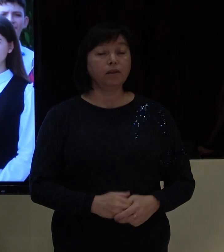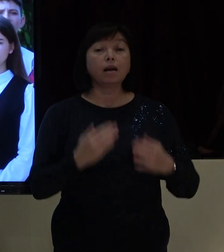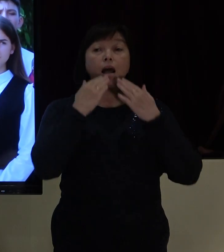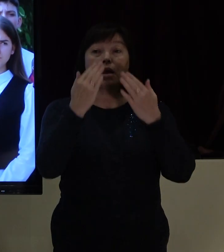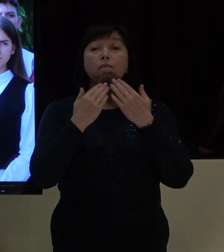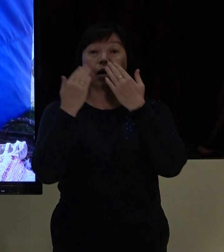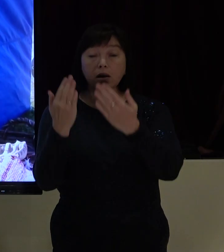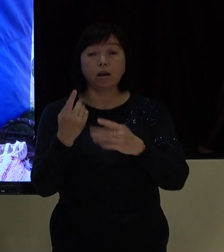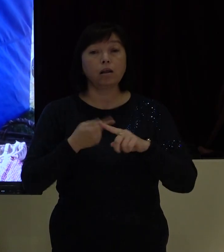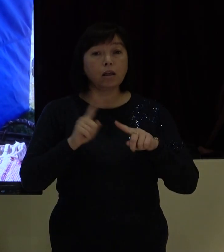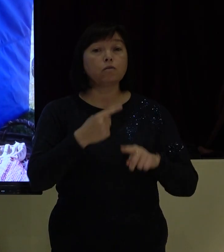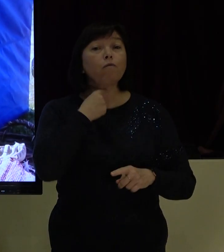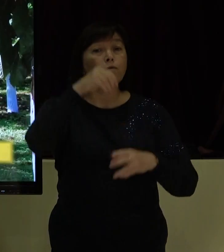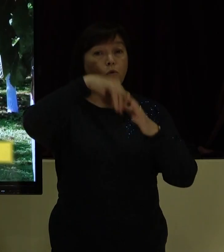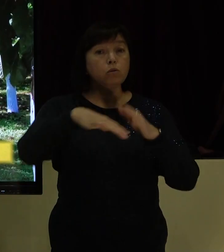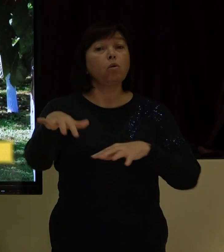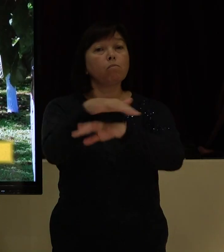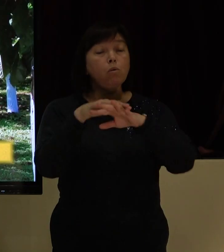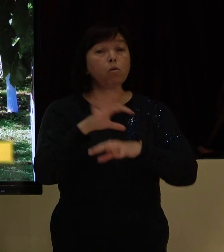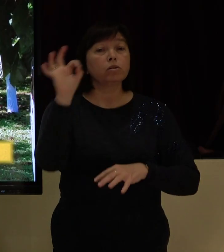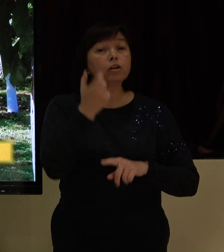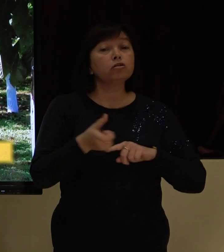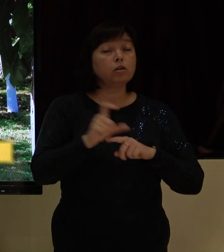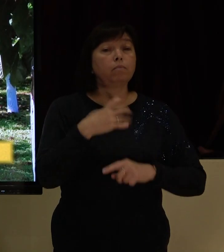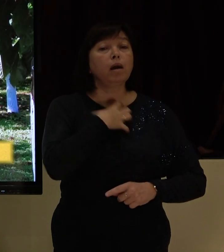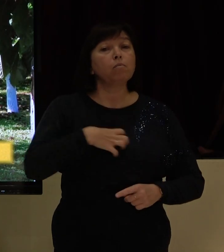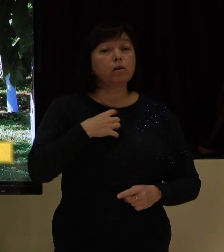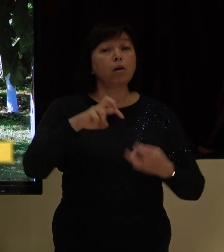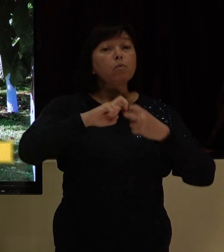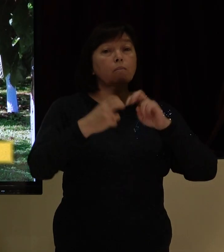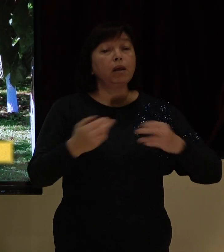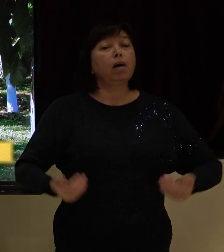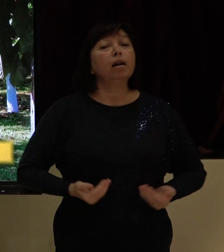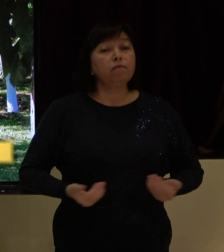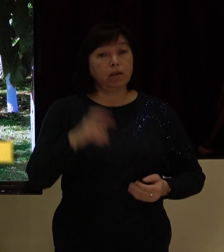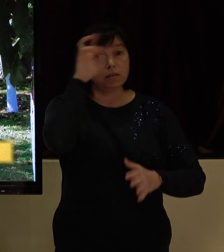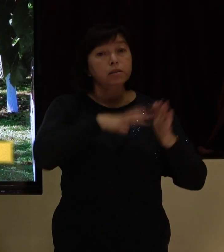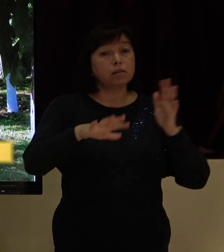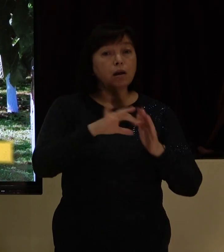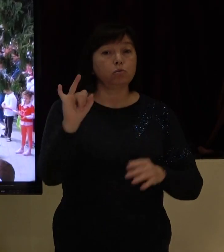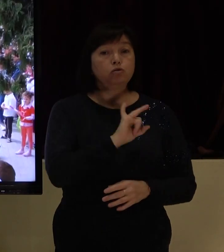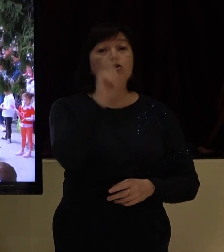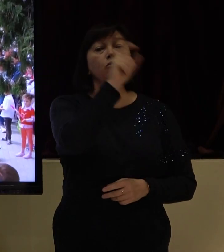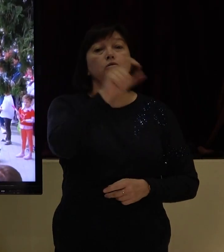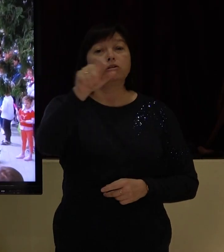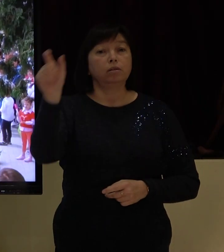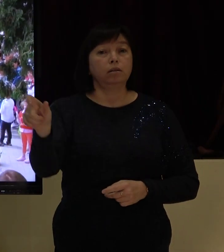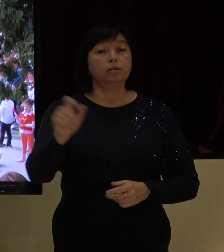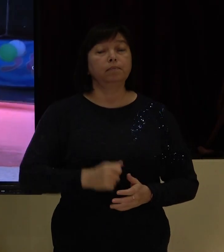Referendumul Referendumul este votul poporului privind cele mai importante probleme ale vieții statului și ale societății.